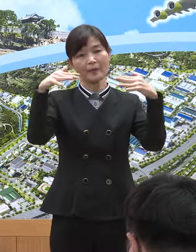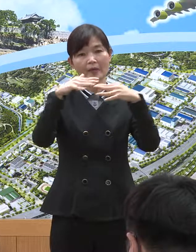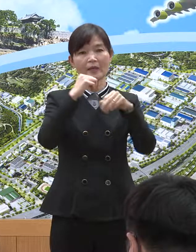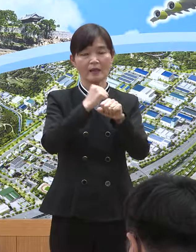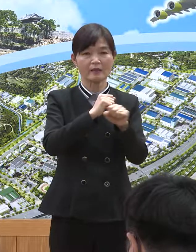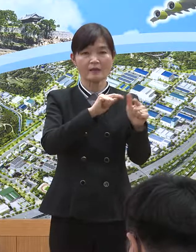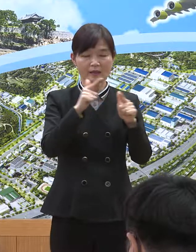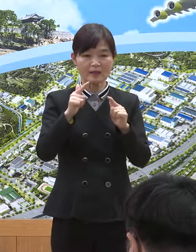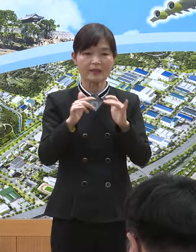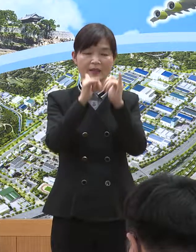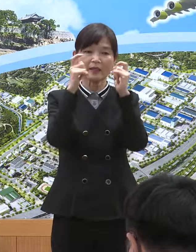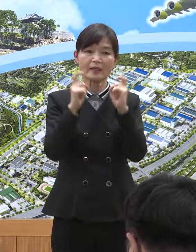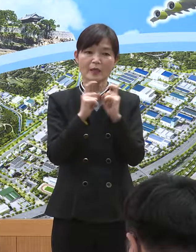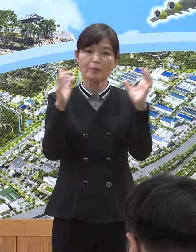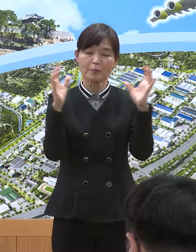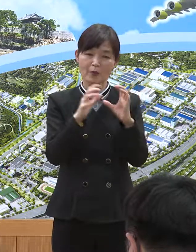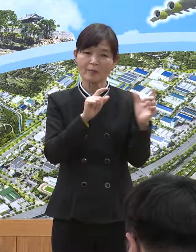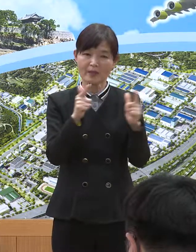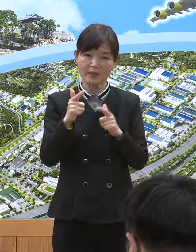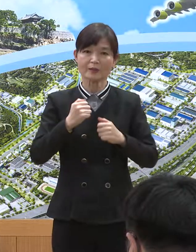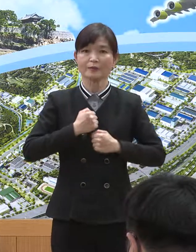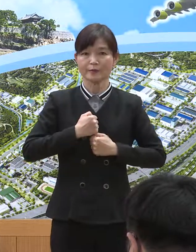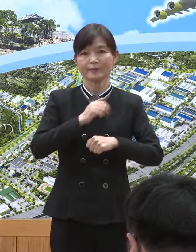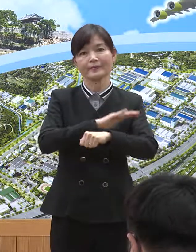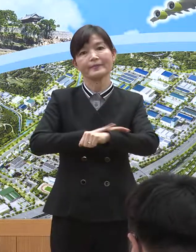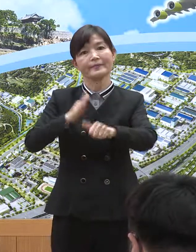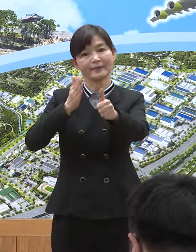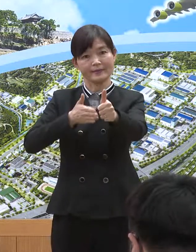수칙을 잘 지켜주시기 바랍니다. 감사합니다.